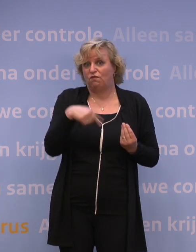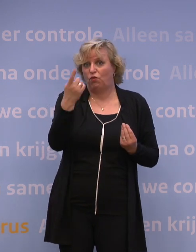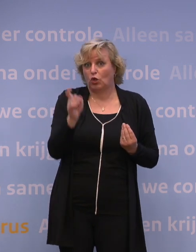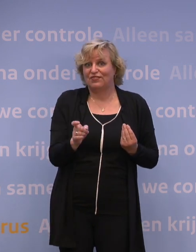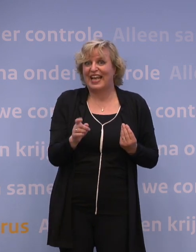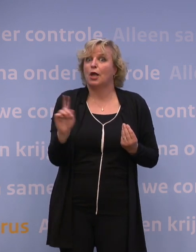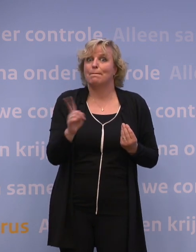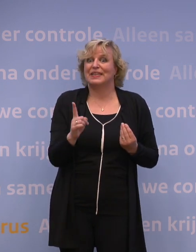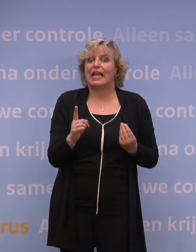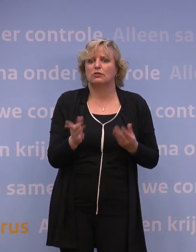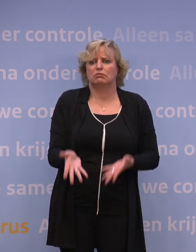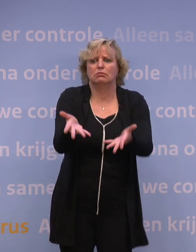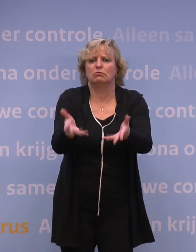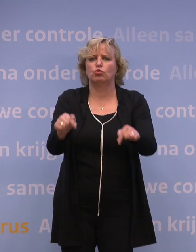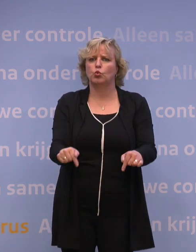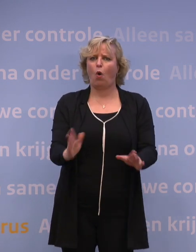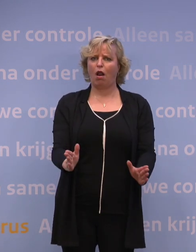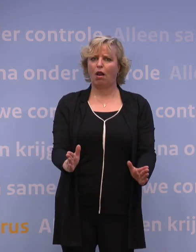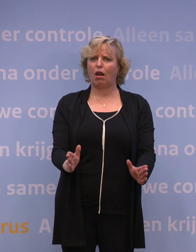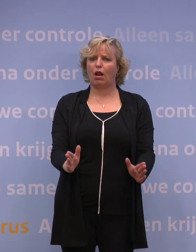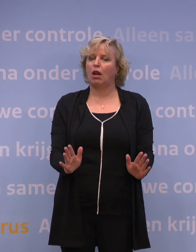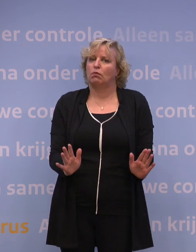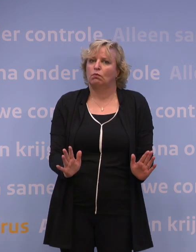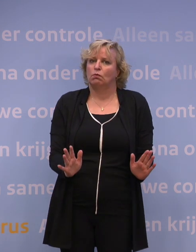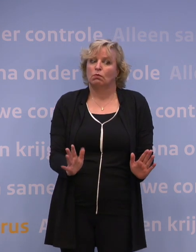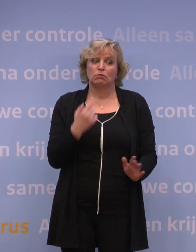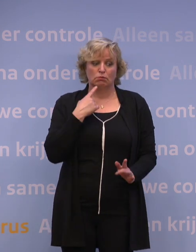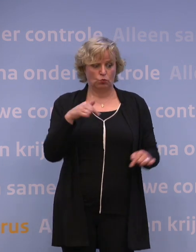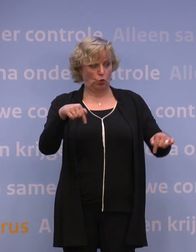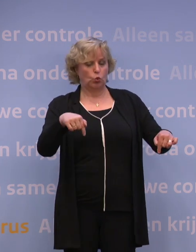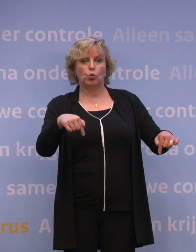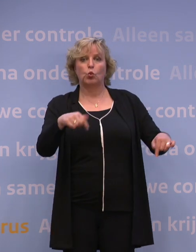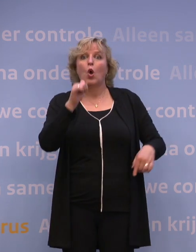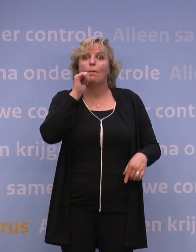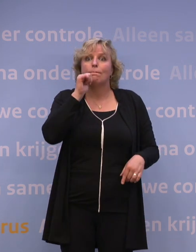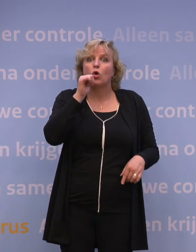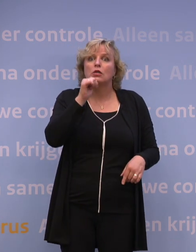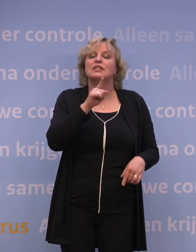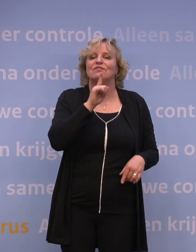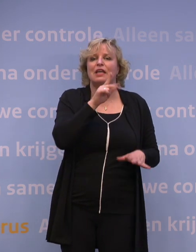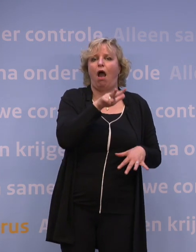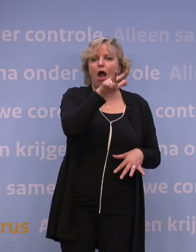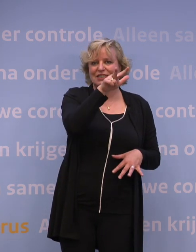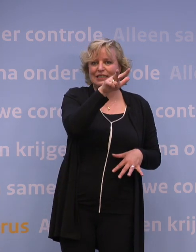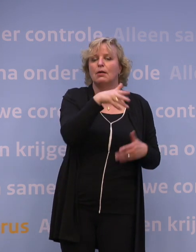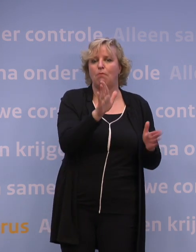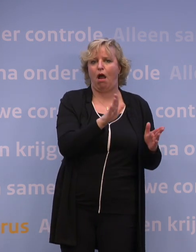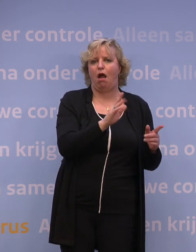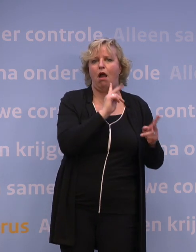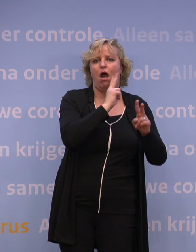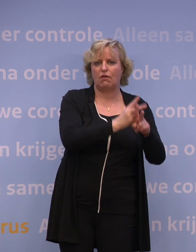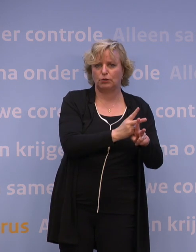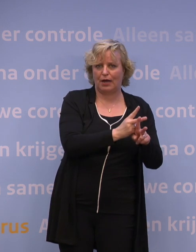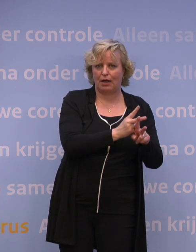niet dat jongeren onmiddellijk aan de beurt zijn. Omdat we hebben gezegd, nu, morgen, zijn alle 18-plussers uitgenodigd, maar half